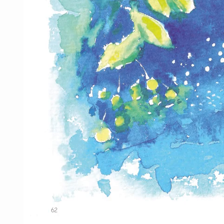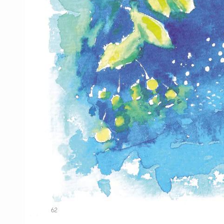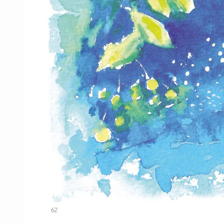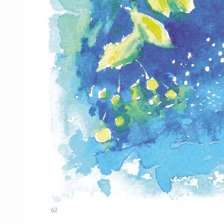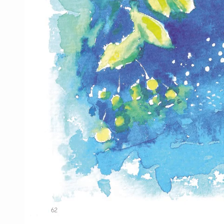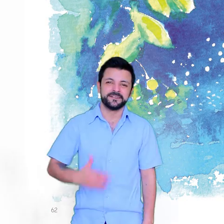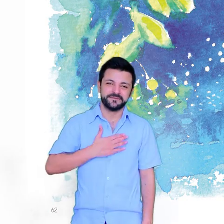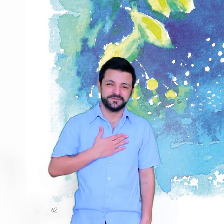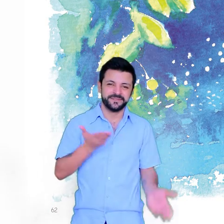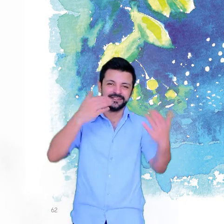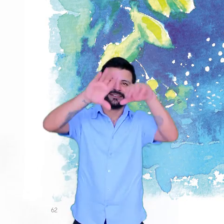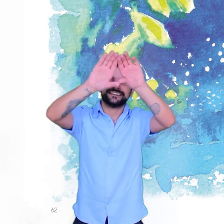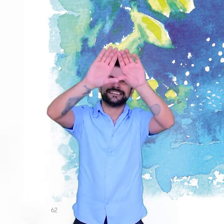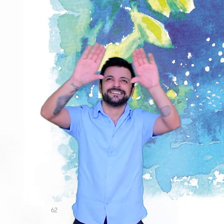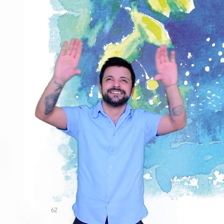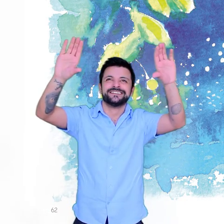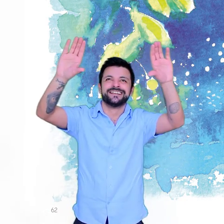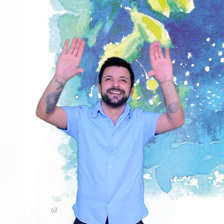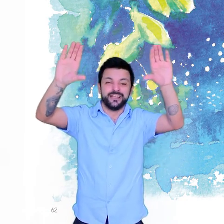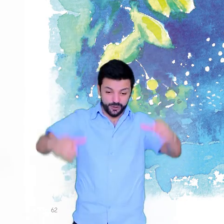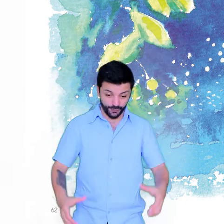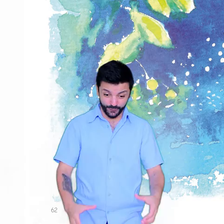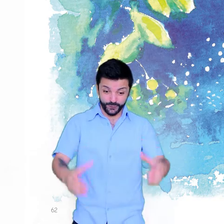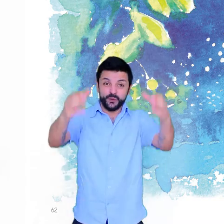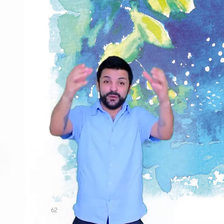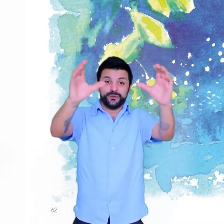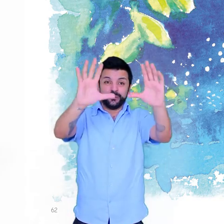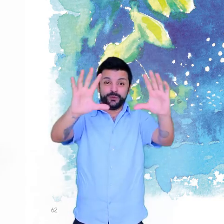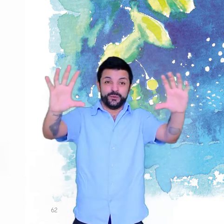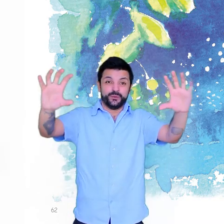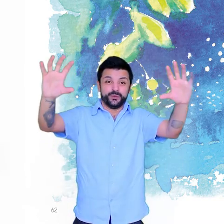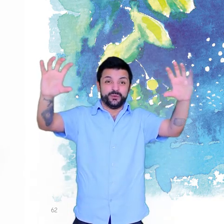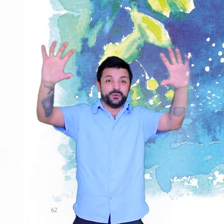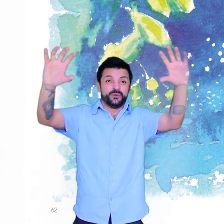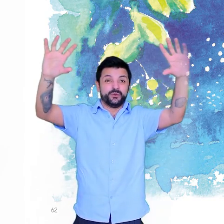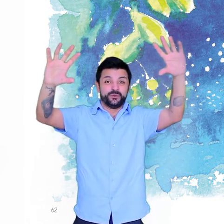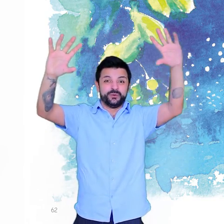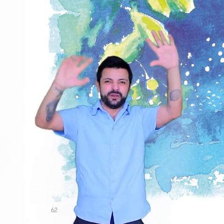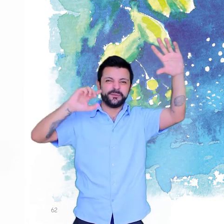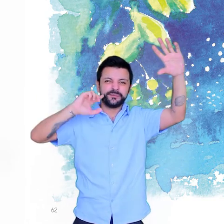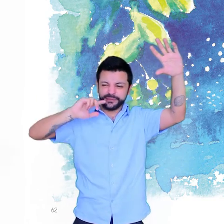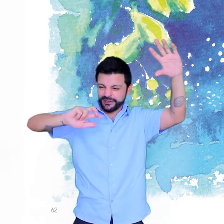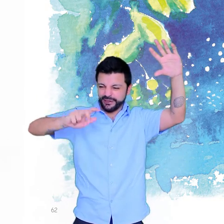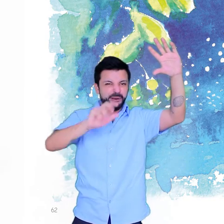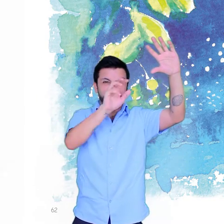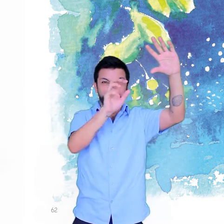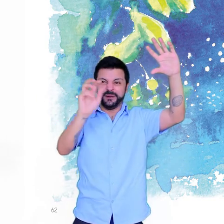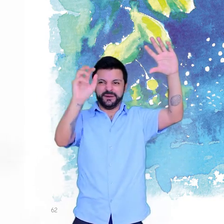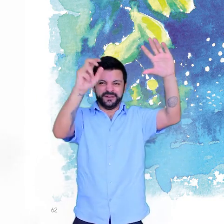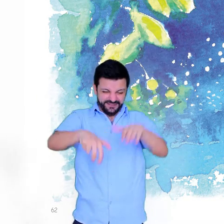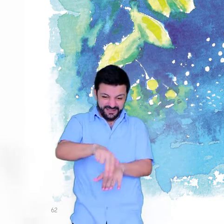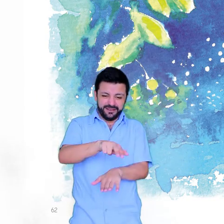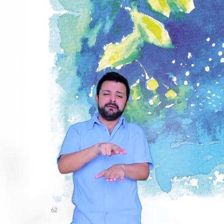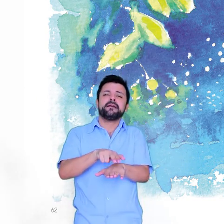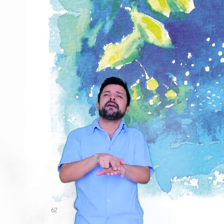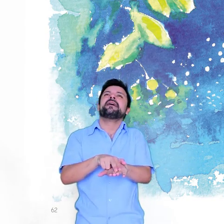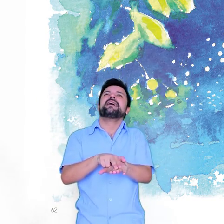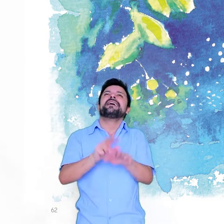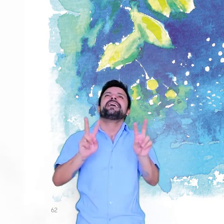Meu céu Fiz uma cama debaixo de um limoeiro Para ver um céu de nuvens verdes